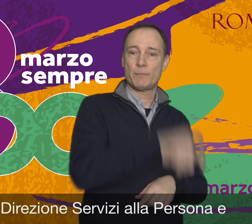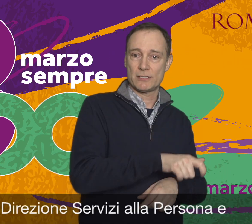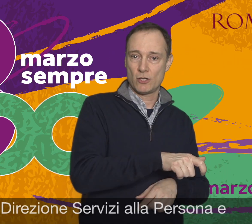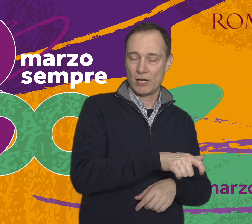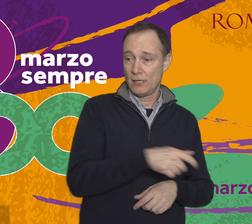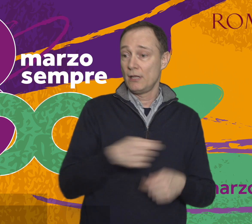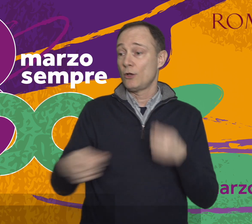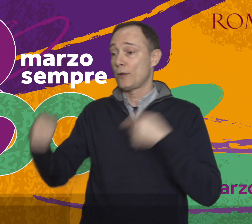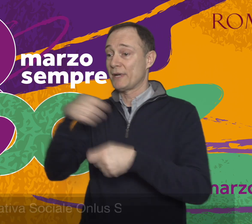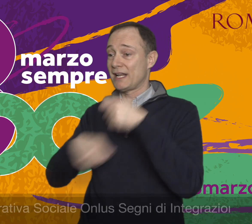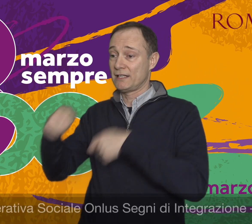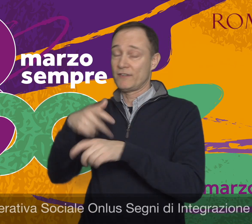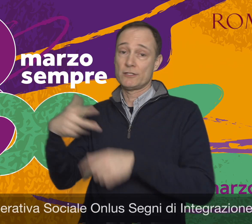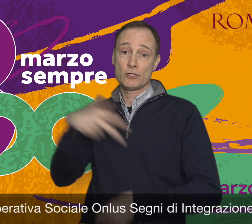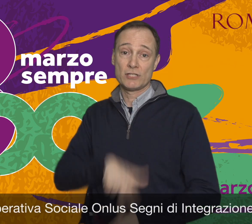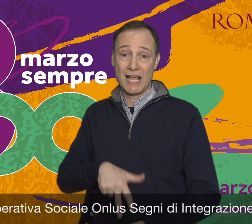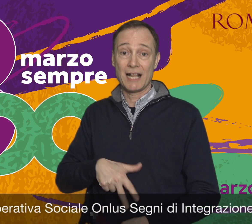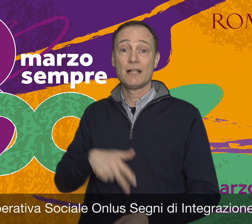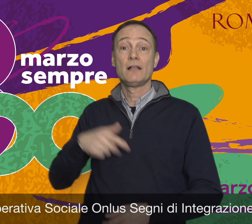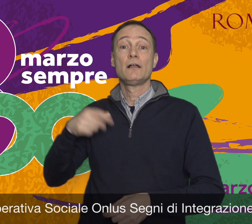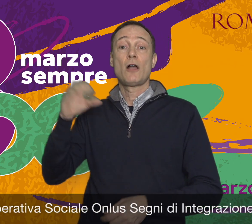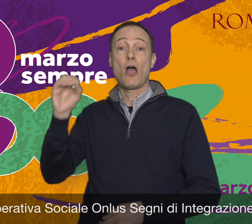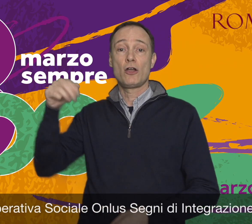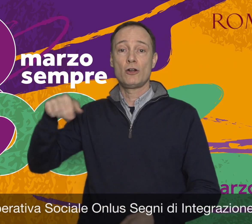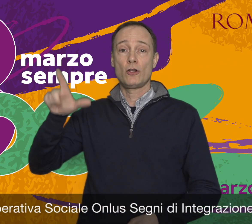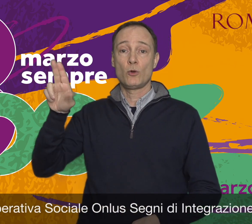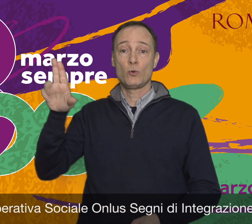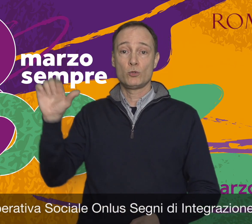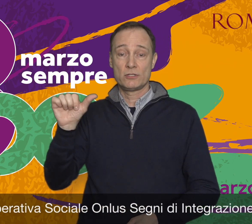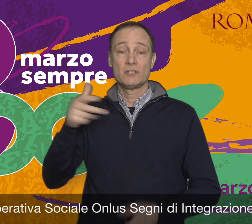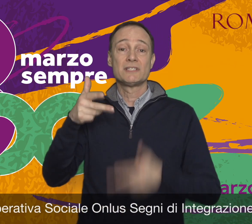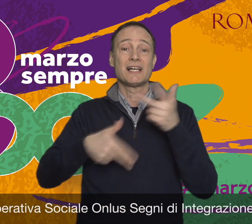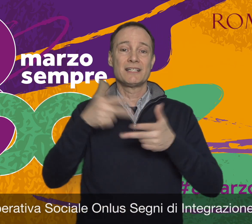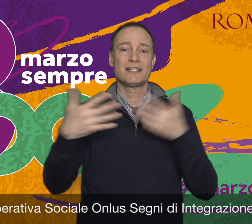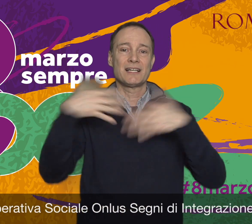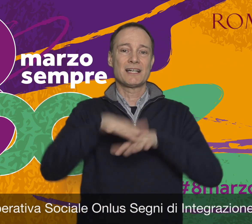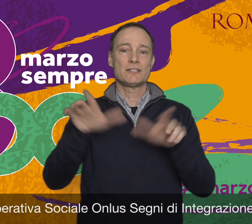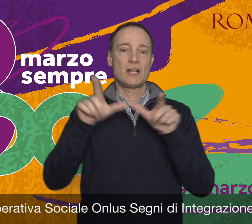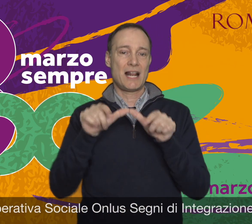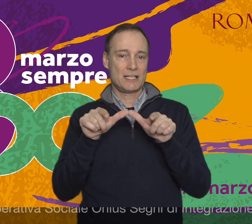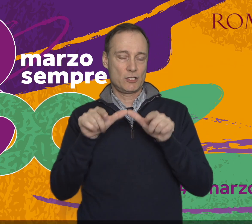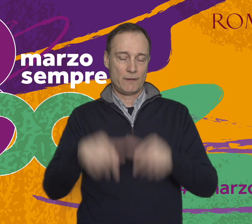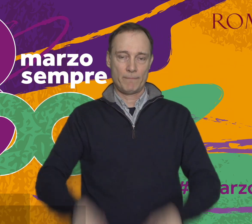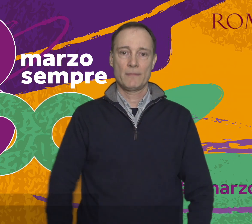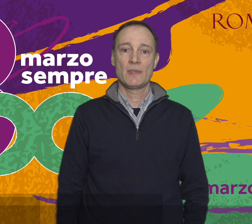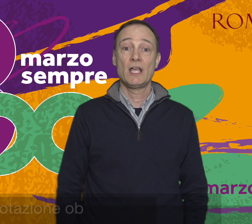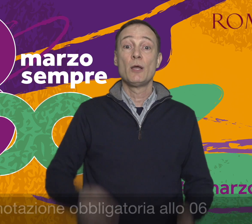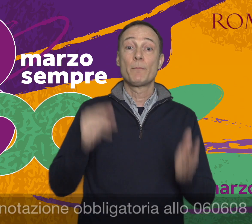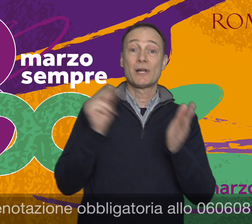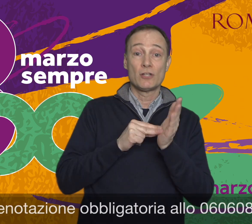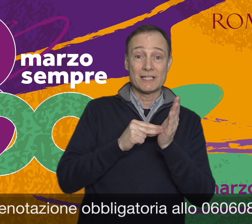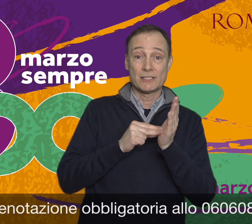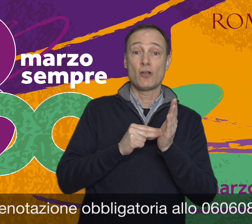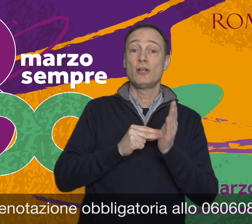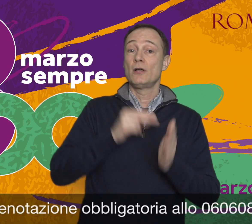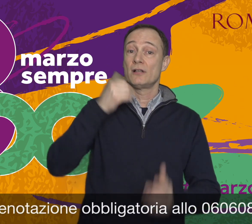Direzione Servizi alla Persona e della Cooperativa Sociale Onlus Segni di Integrazione